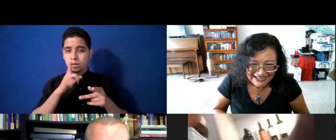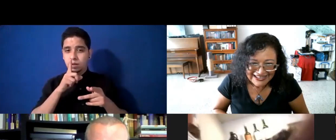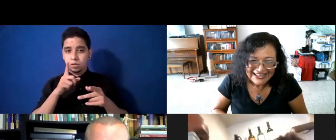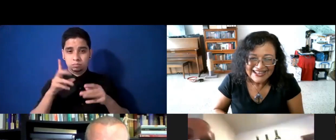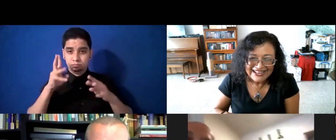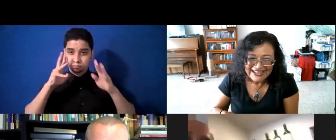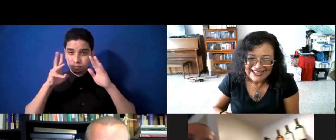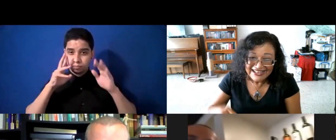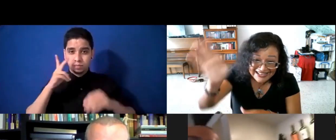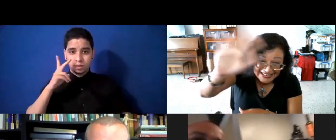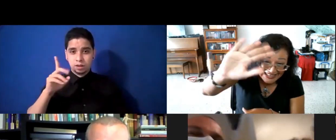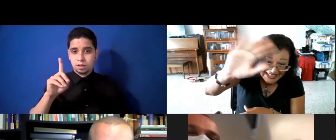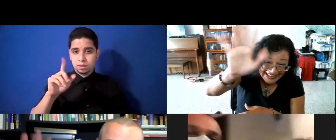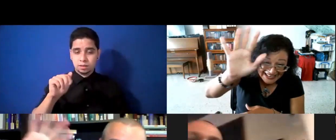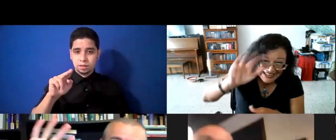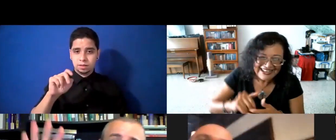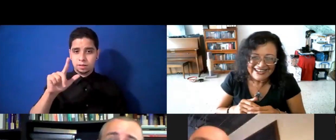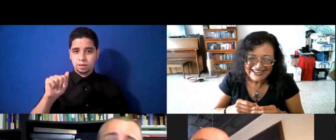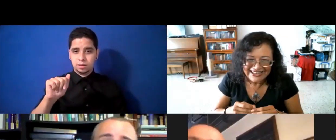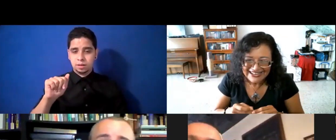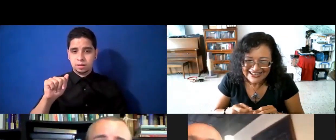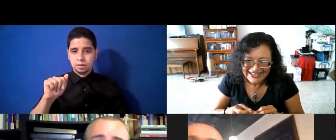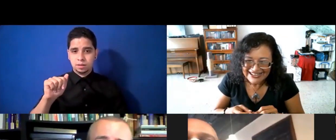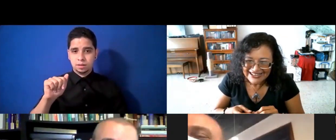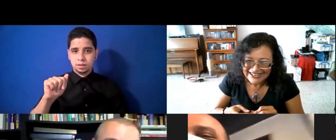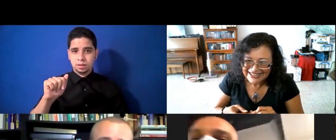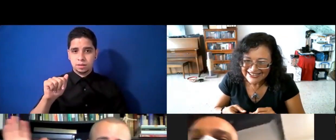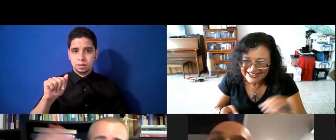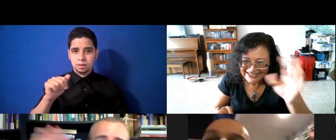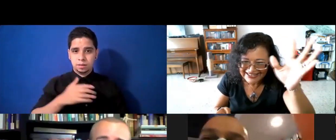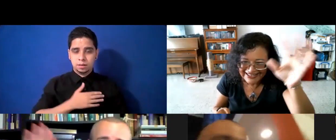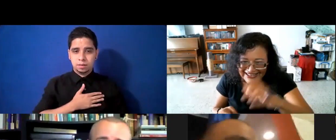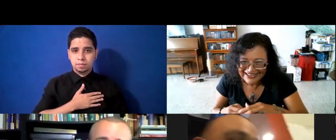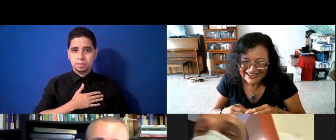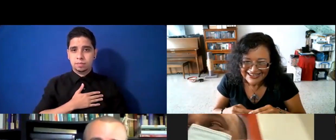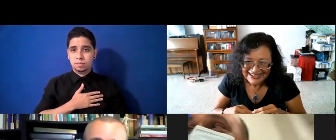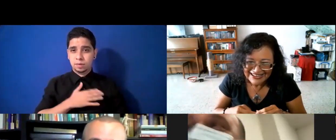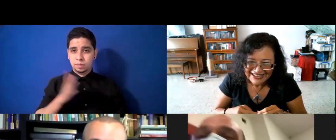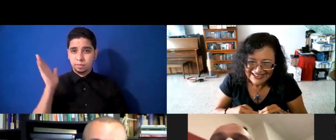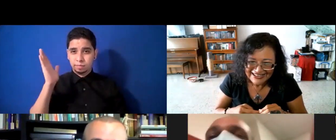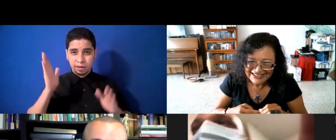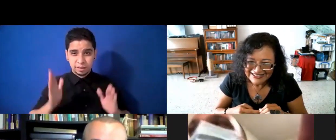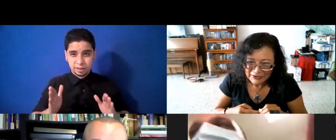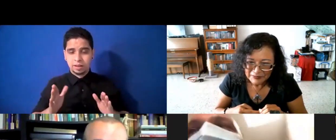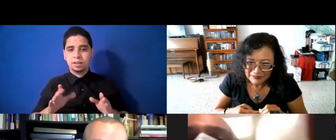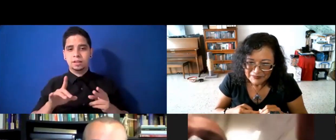Daniela, hola, acá, mira Daniela, mesera, Daniela es una, de las meseras, Joe,